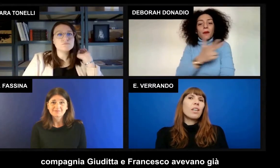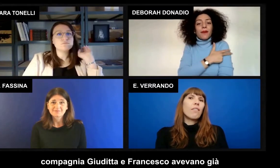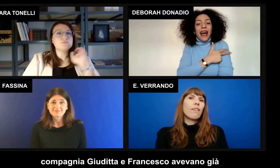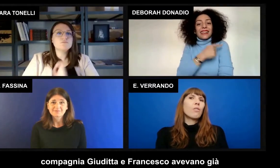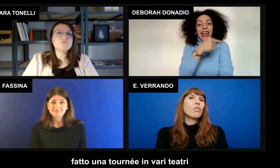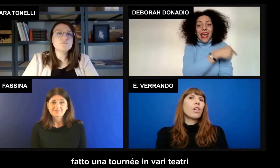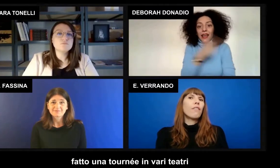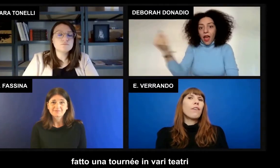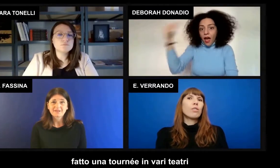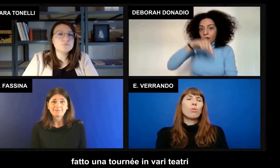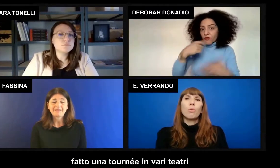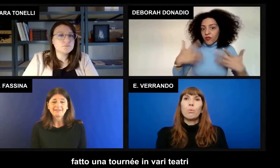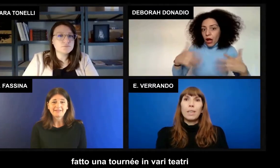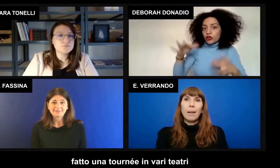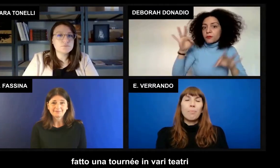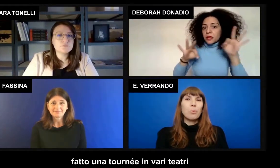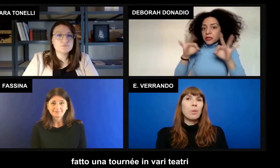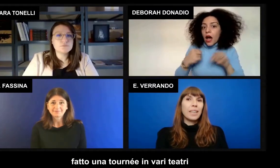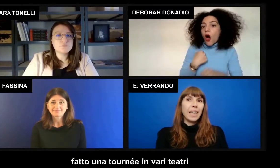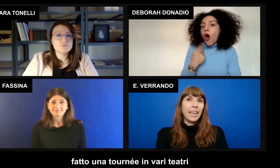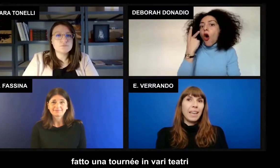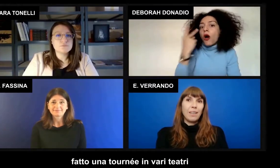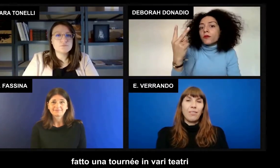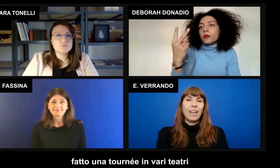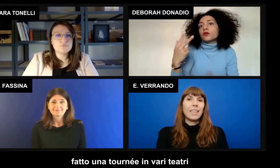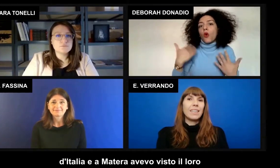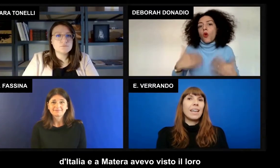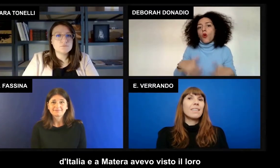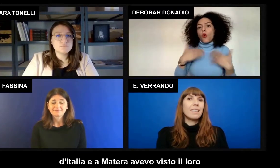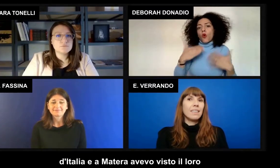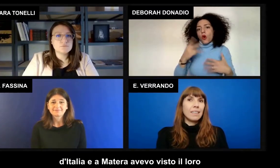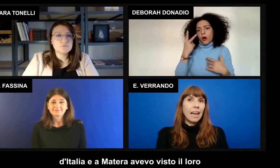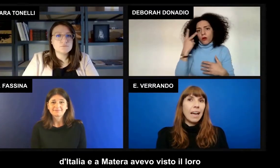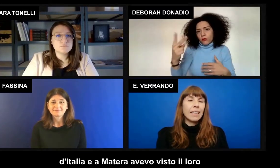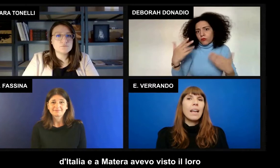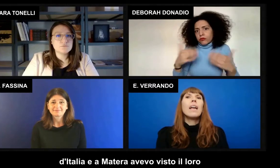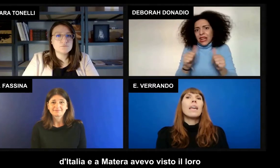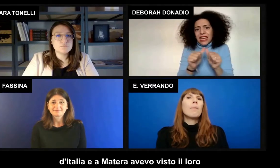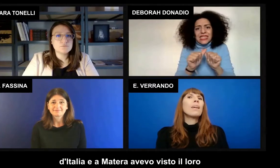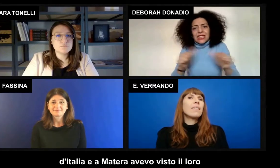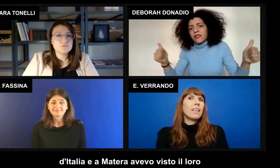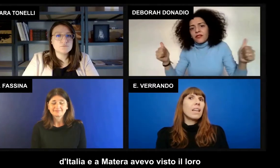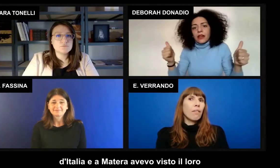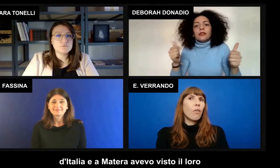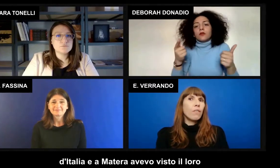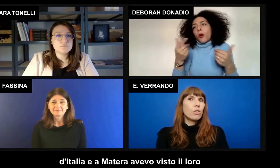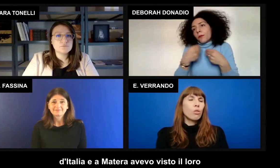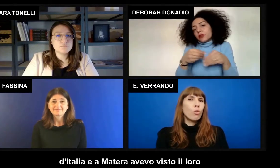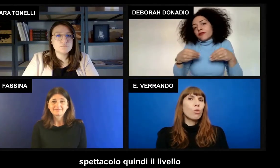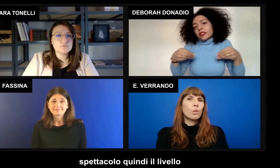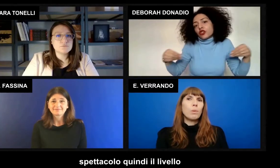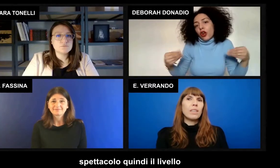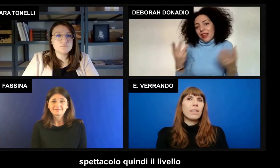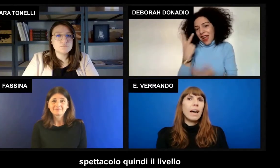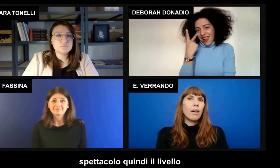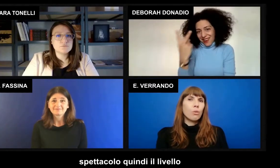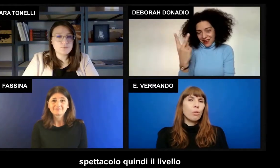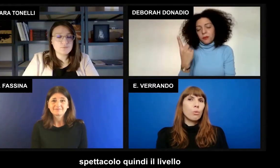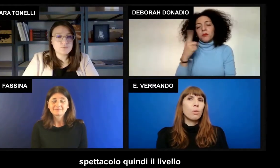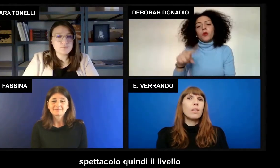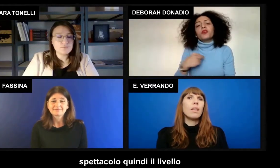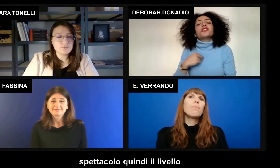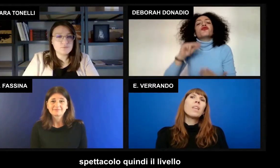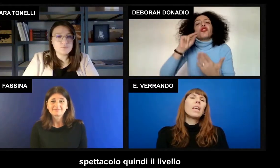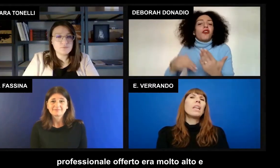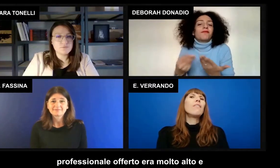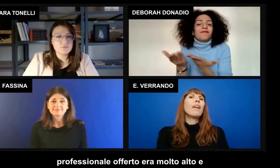Francesca avevano già fatto un tournée in vari teatri d'Italia e a Matera avevo visto il loro spettacolo,